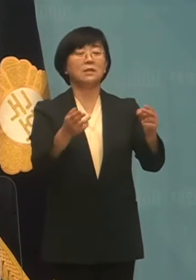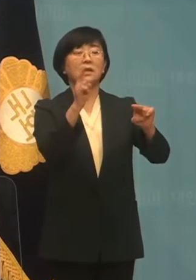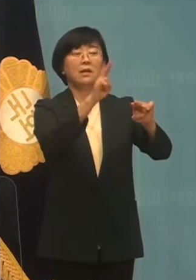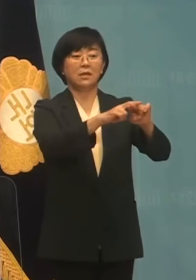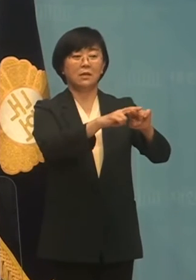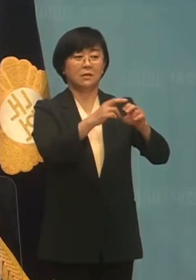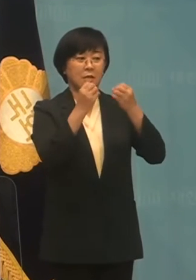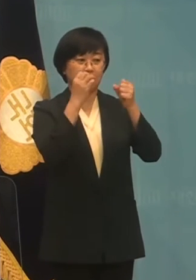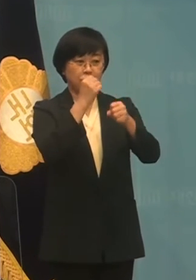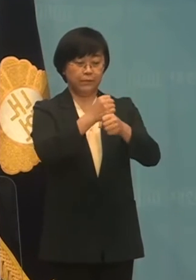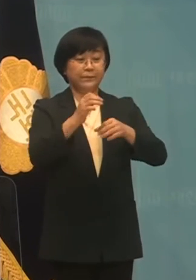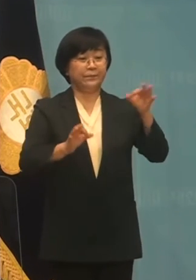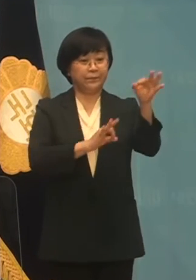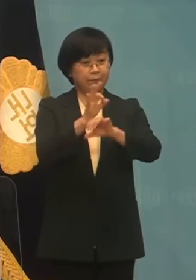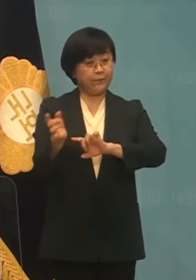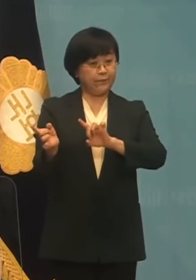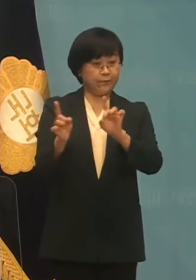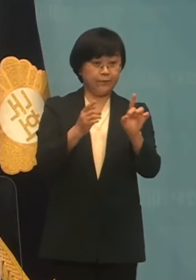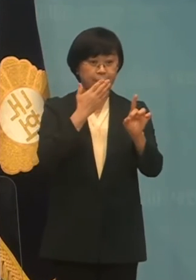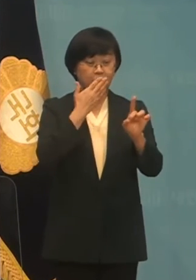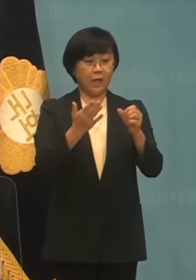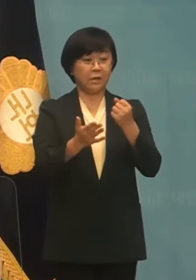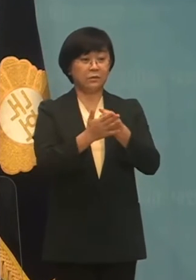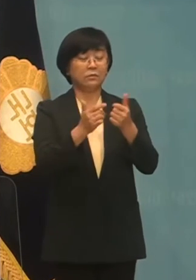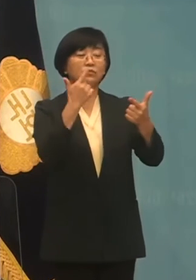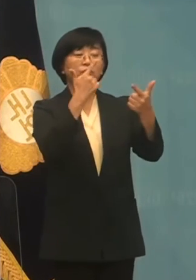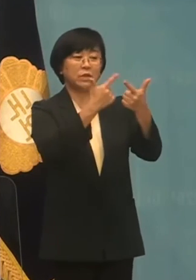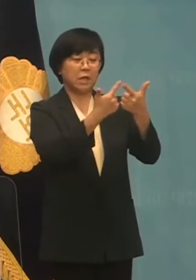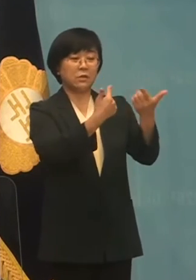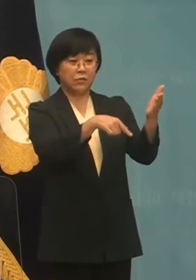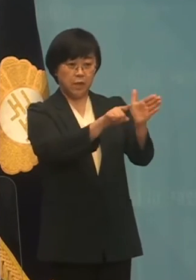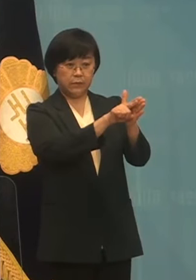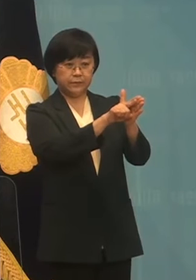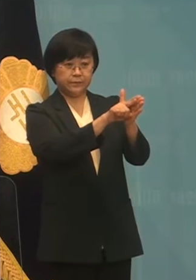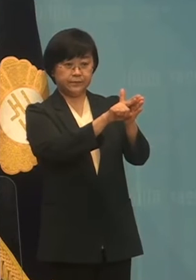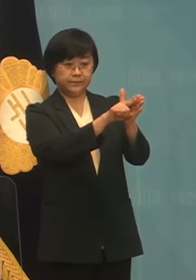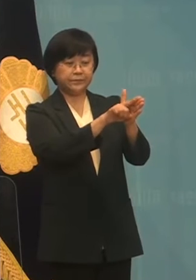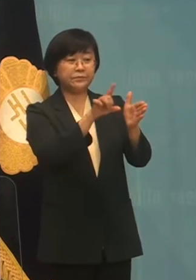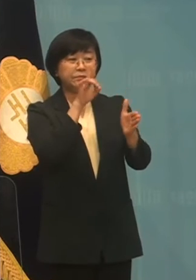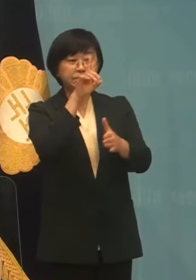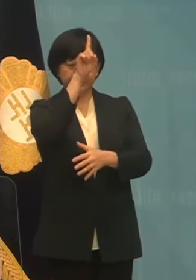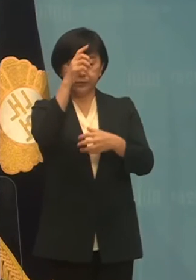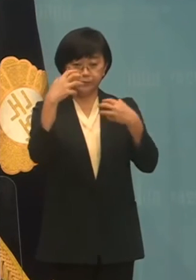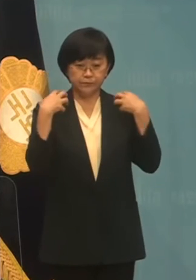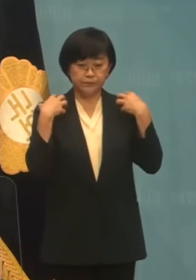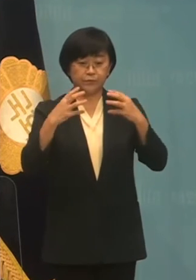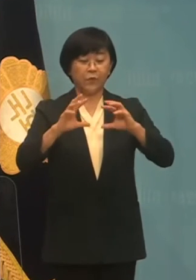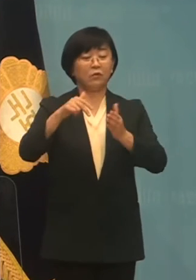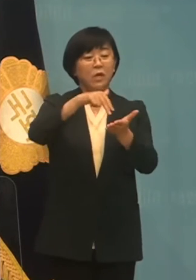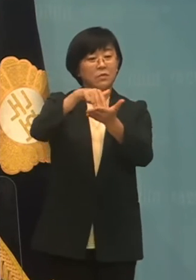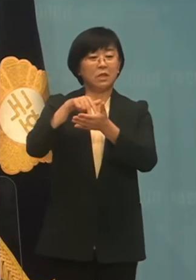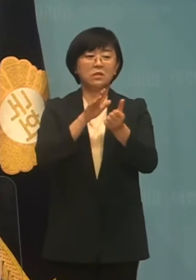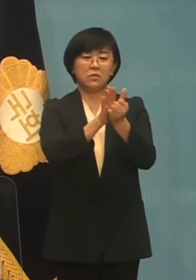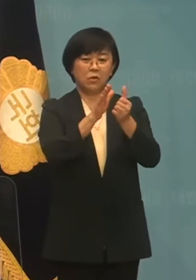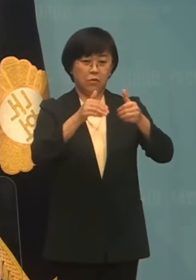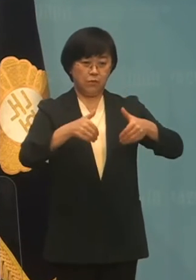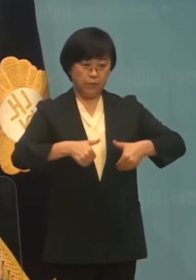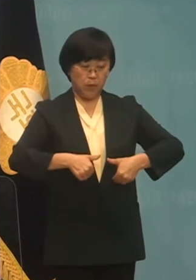창출 등 경제화출력수가 넘치한 부산을 위해 중앙정부와 국가 차원의 지원이